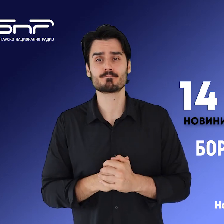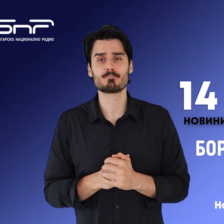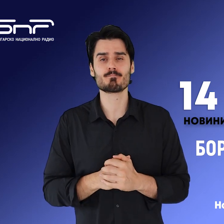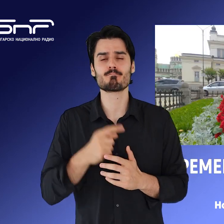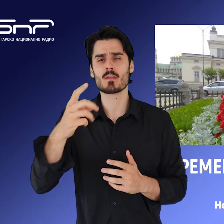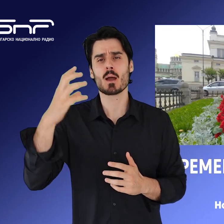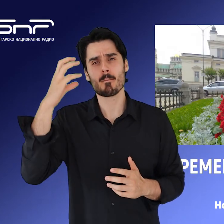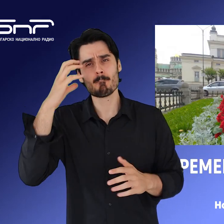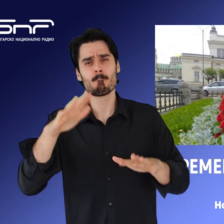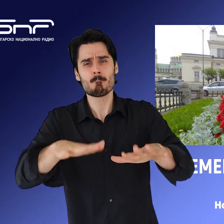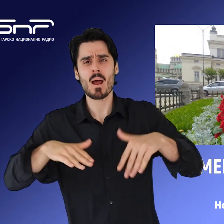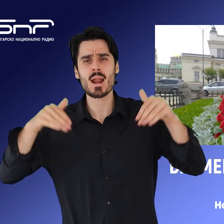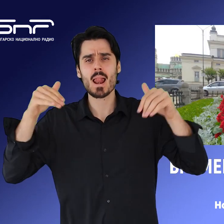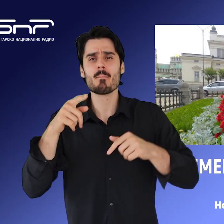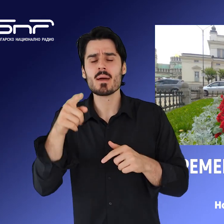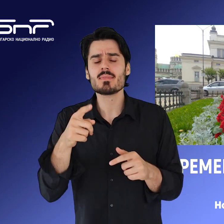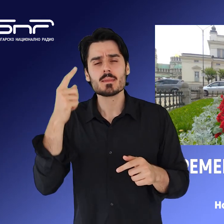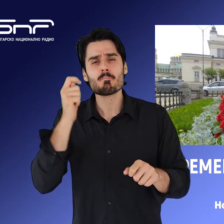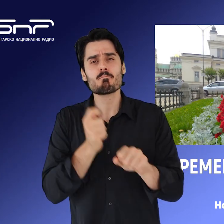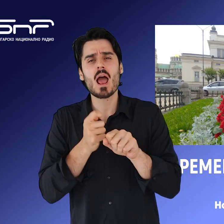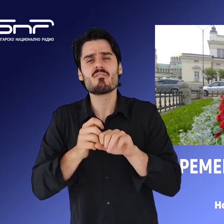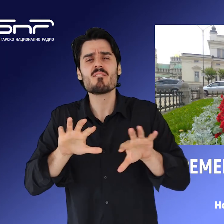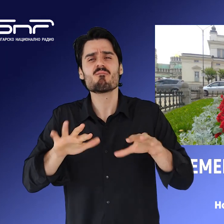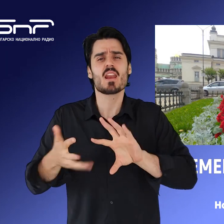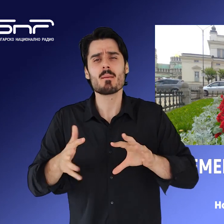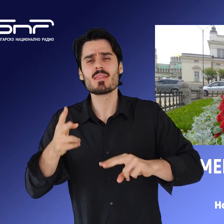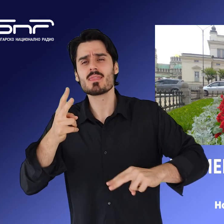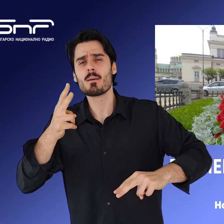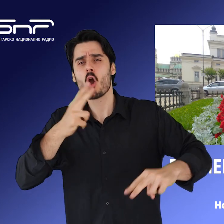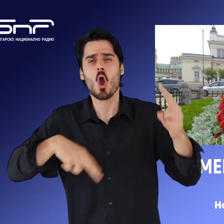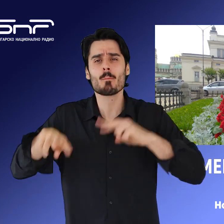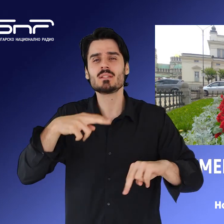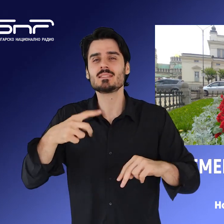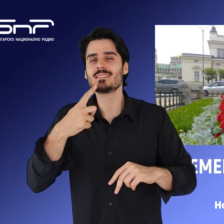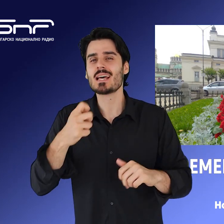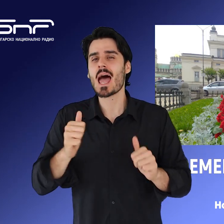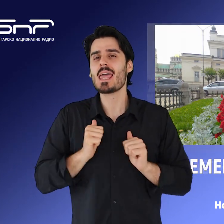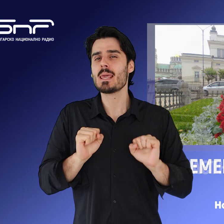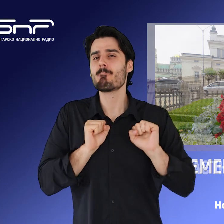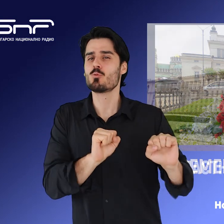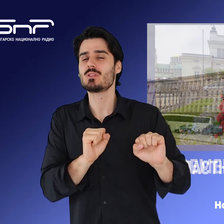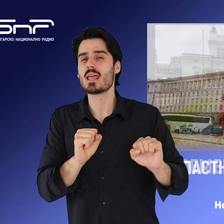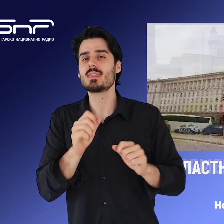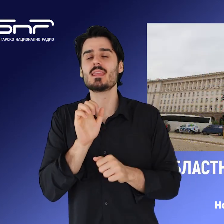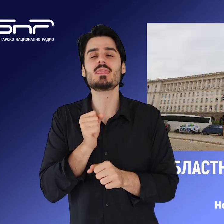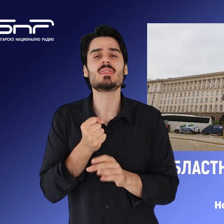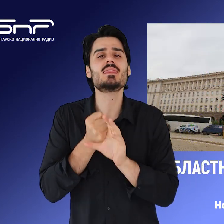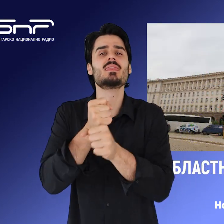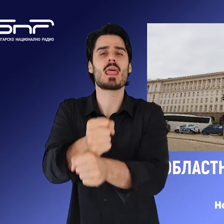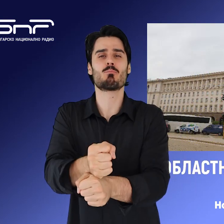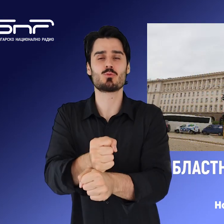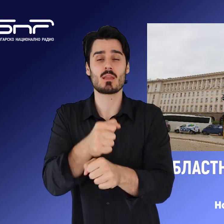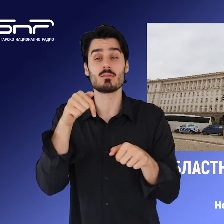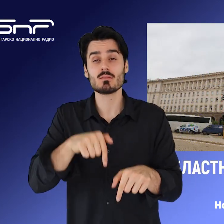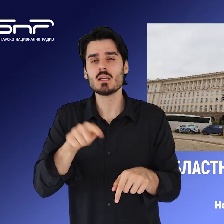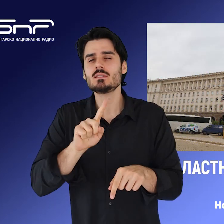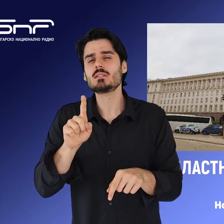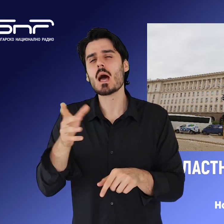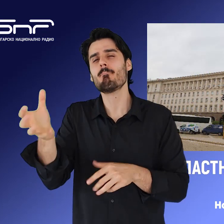Парламентът обсъжда създаването на временна комисия за поисканите иммунитети на депутати. Правителството няма да назначава днес нови